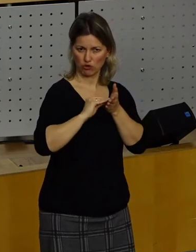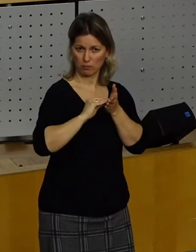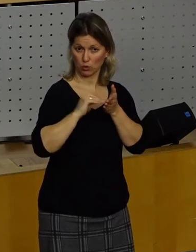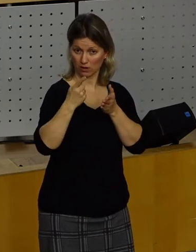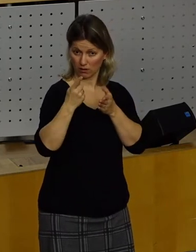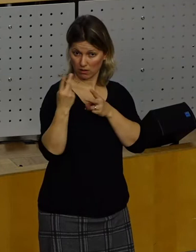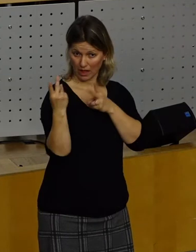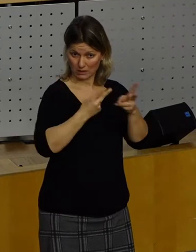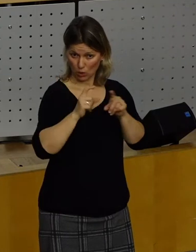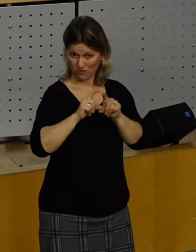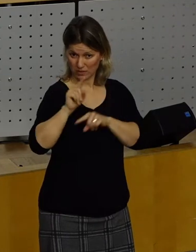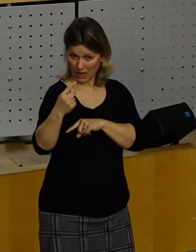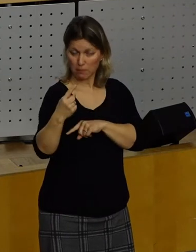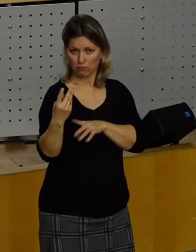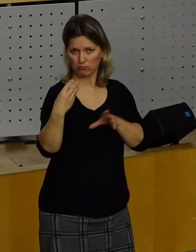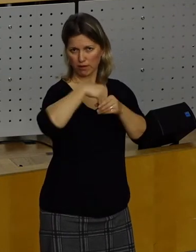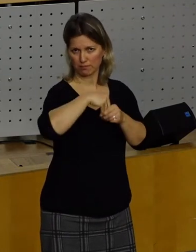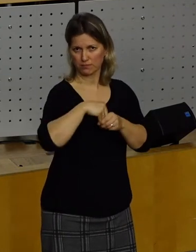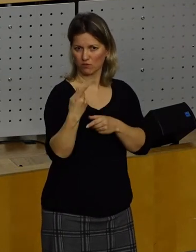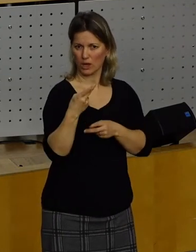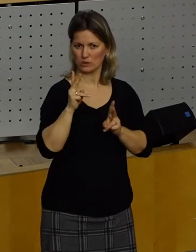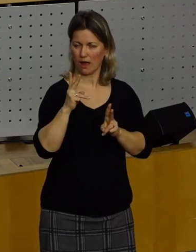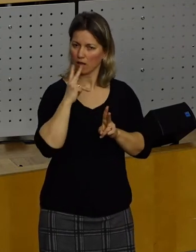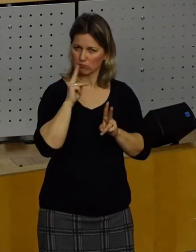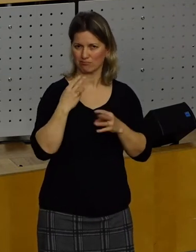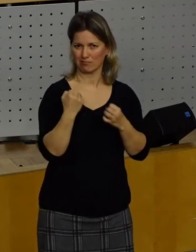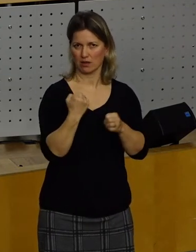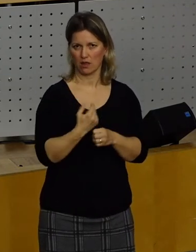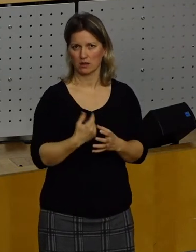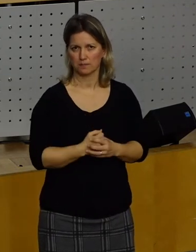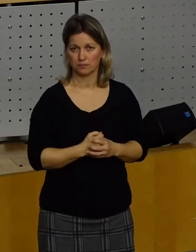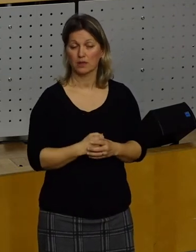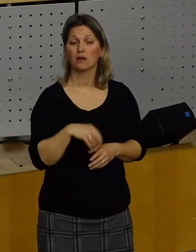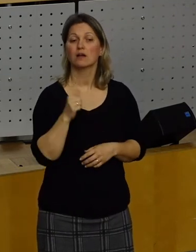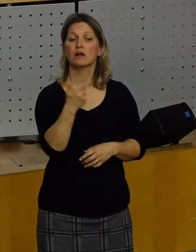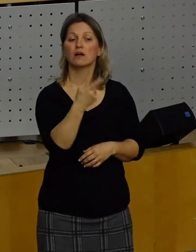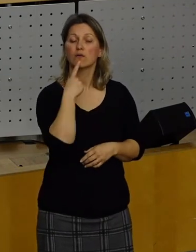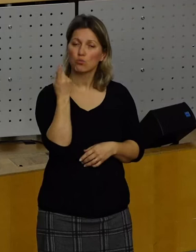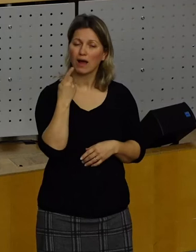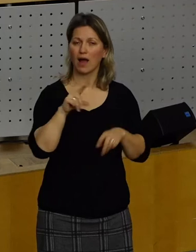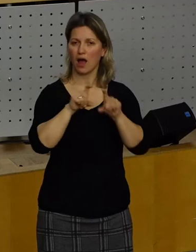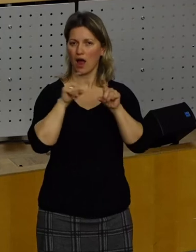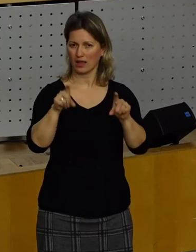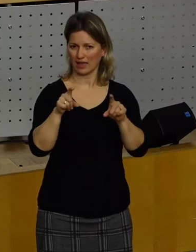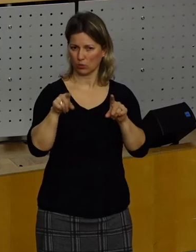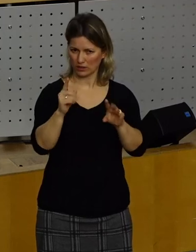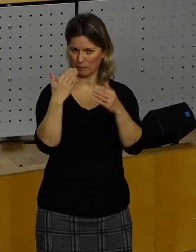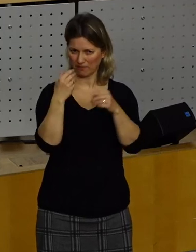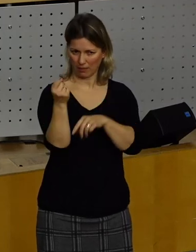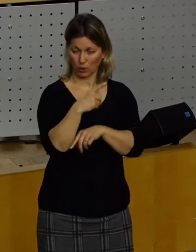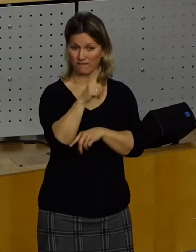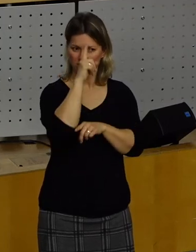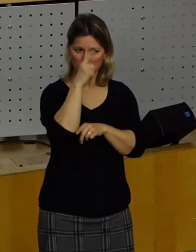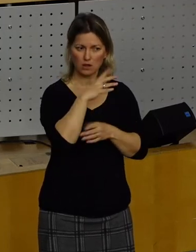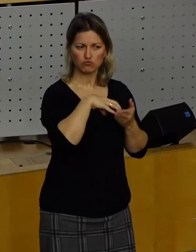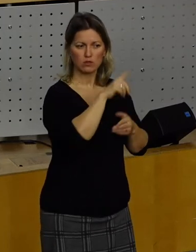Die Menschen oder die Einrichtungen, die sich darauf bewerben, wissen dann, dass wir als Stadtrat darauf achten,